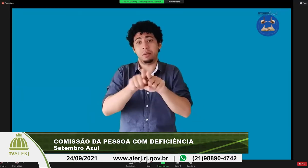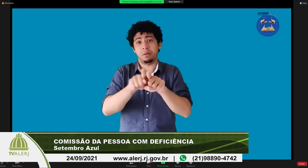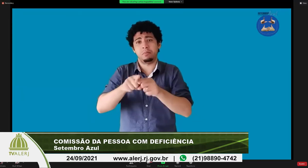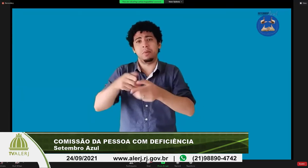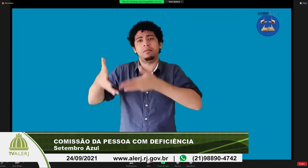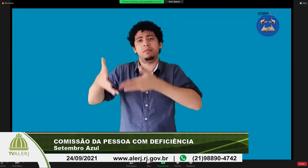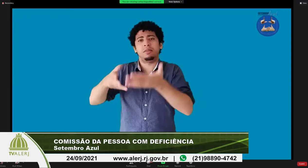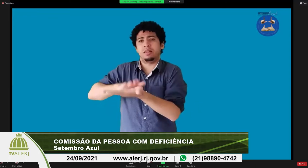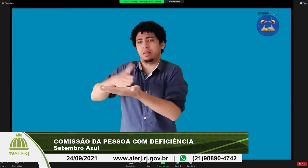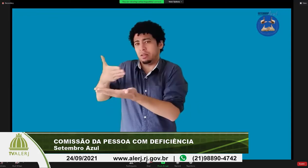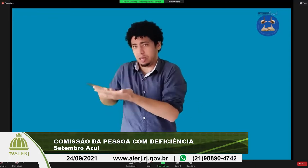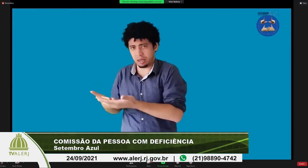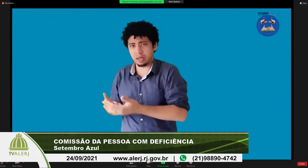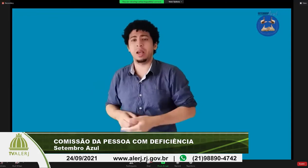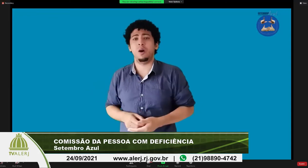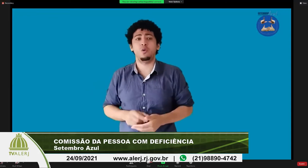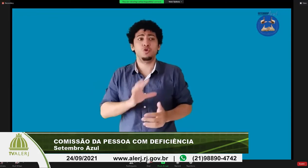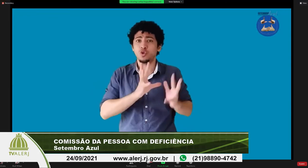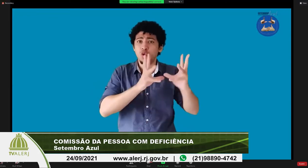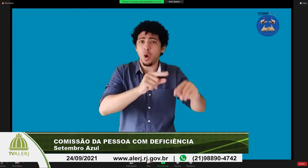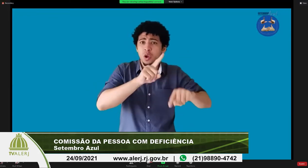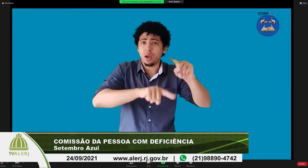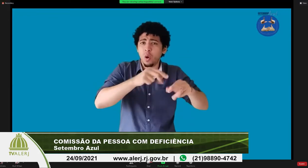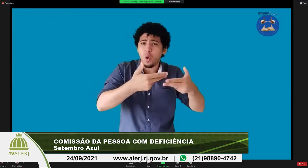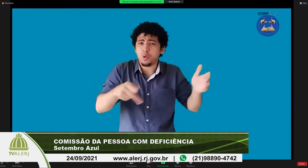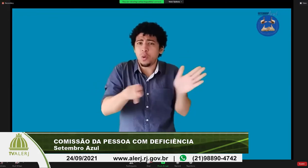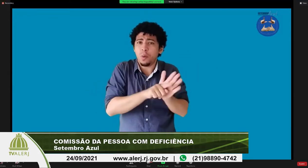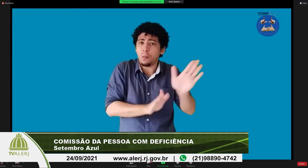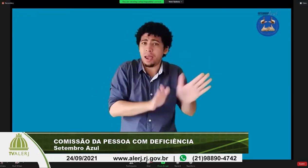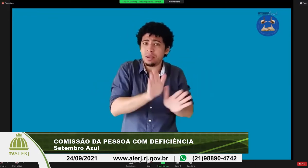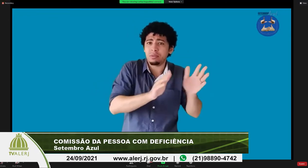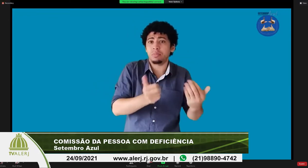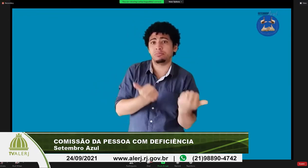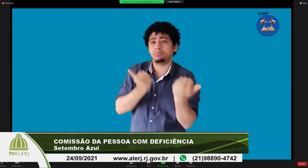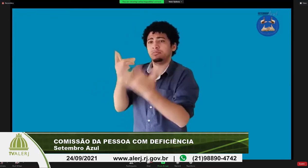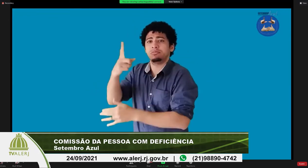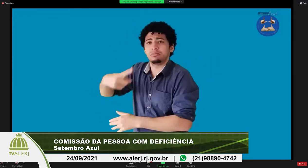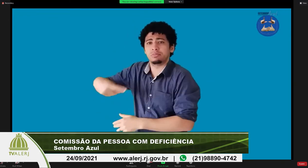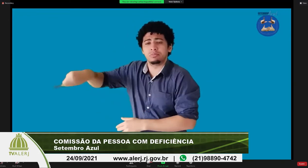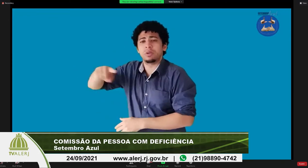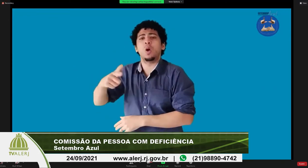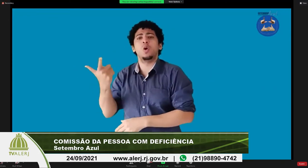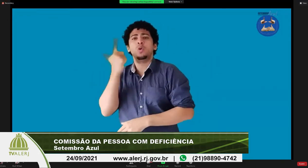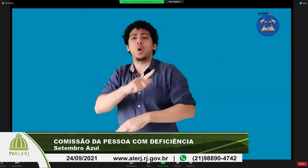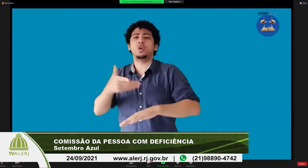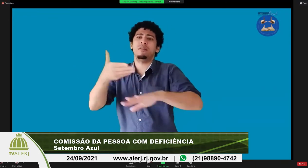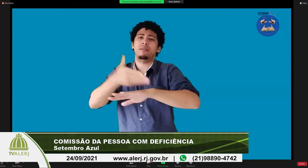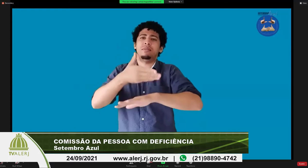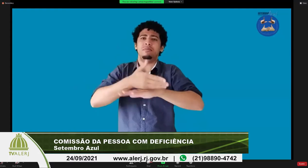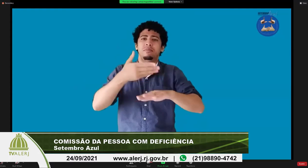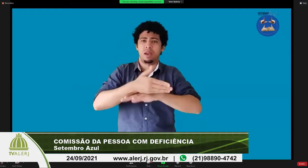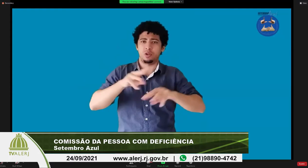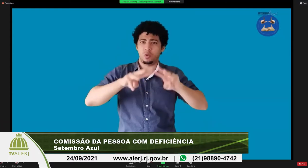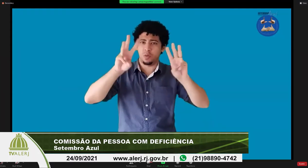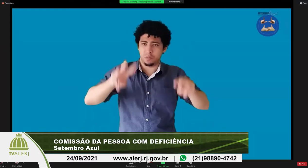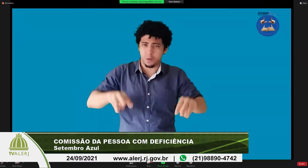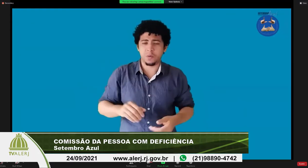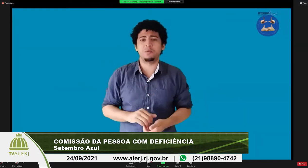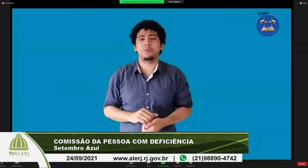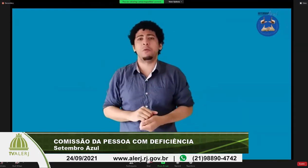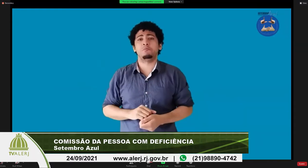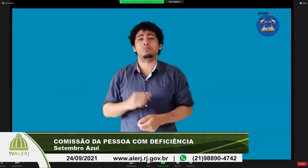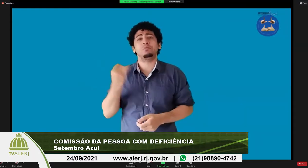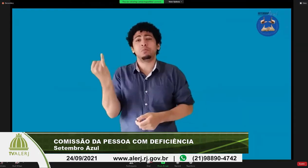cadeirantes legendas e intérpretes líbridos outros produtos outros materiais acessíveis para a população